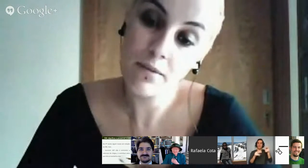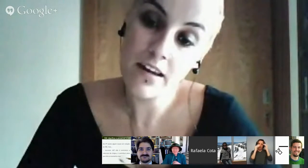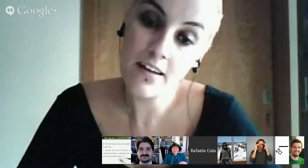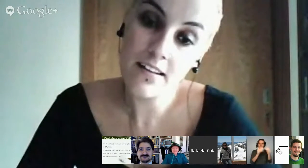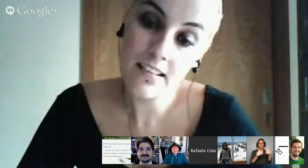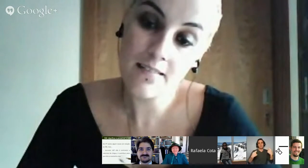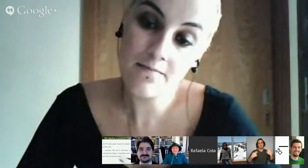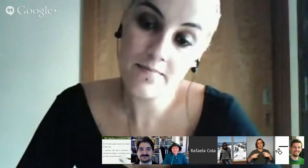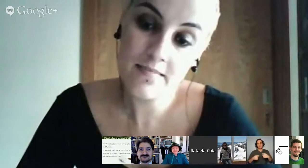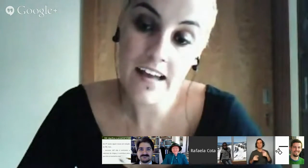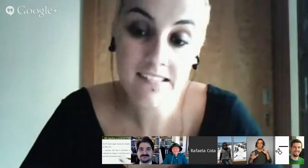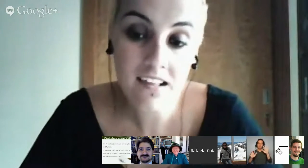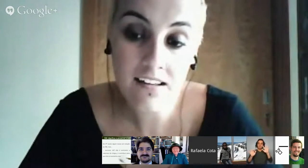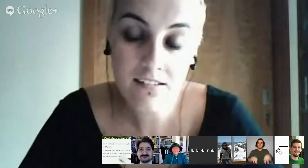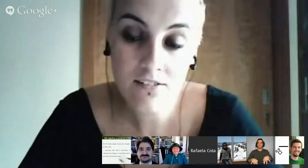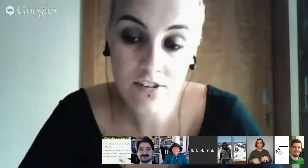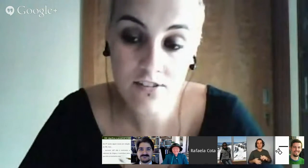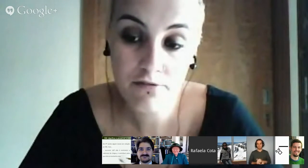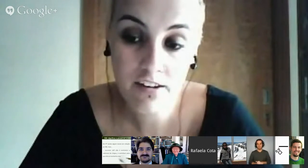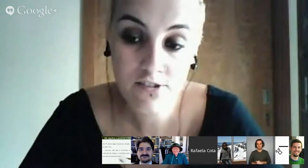termina next slide just to finish